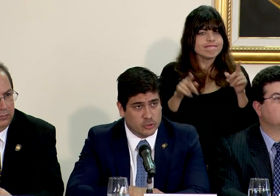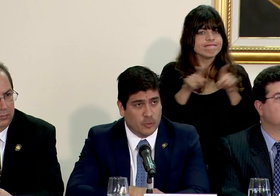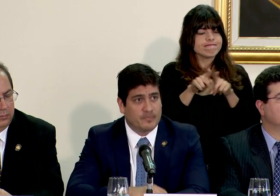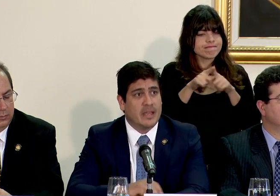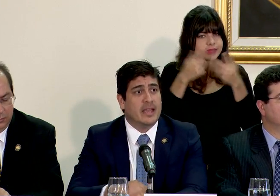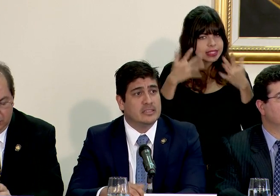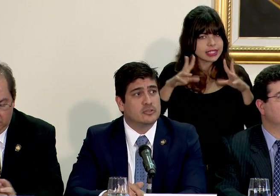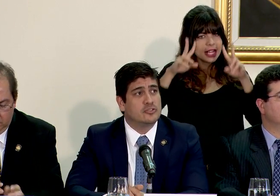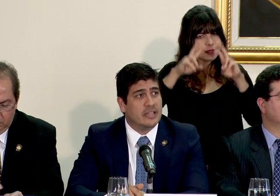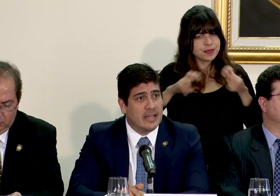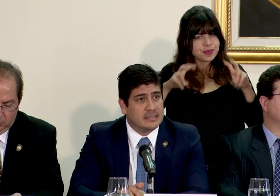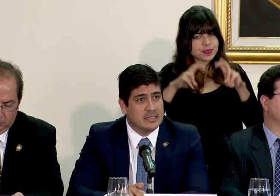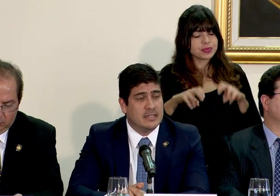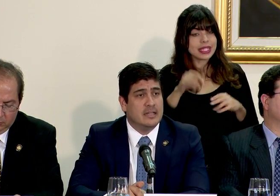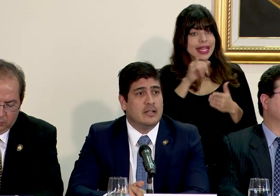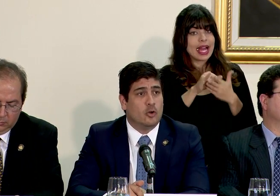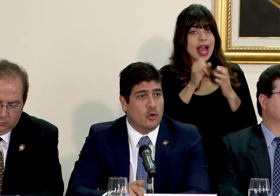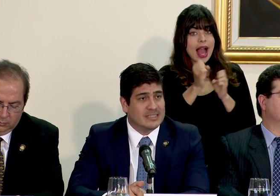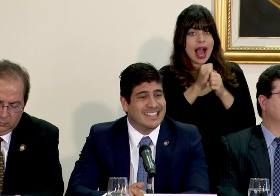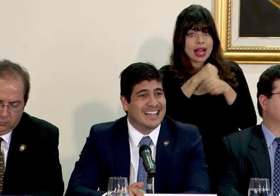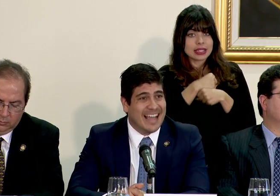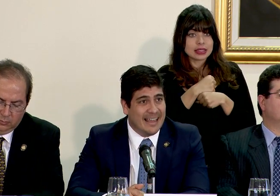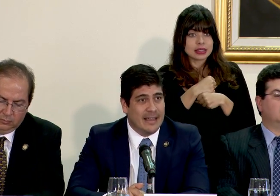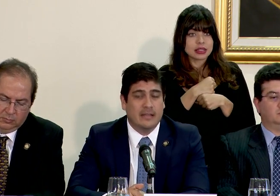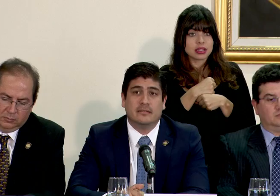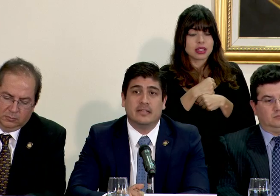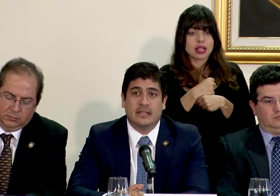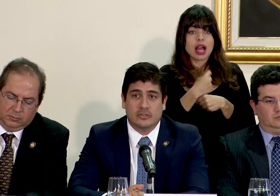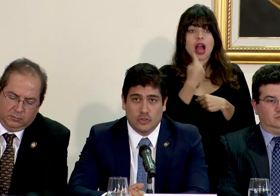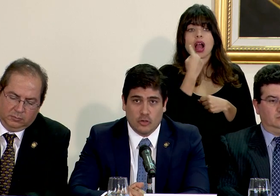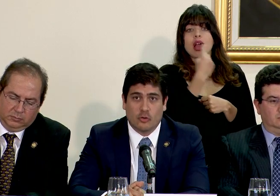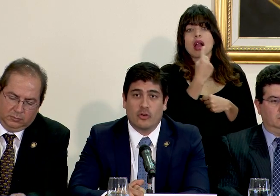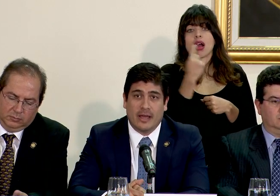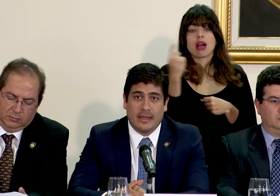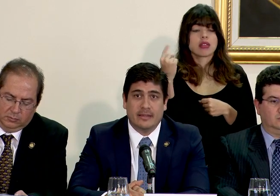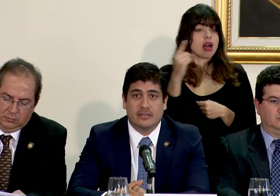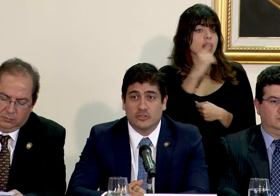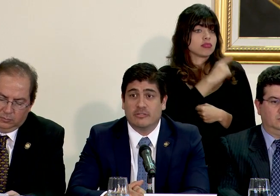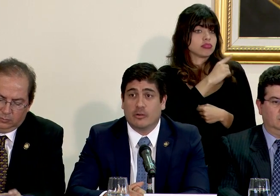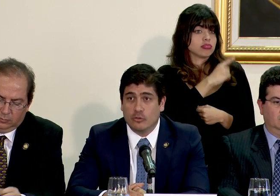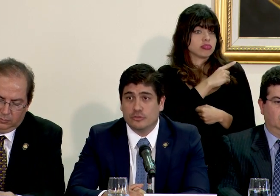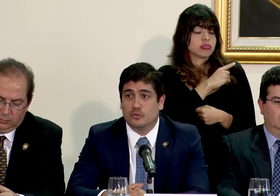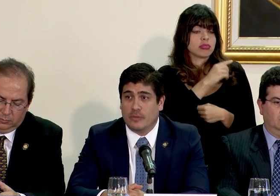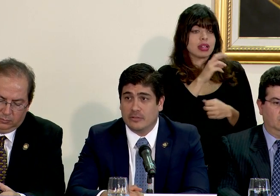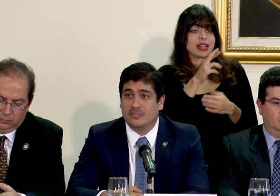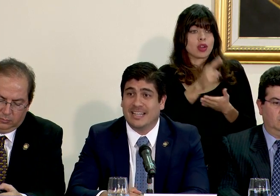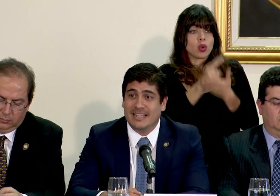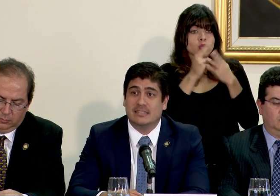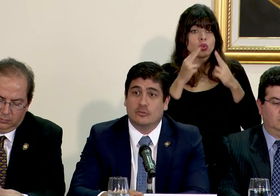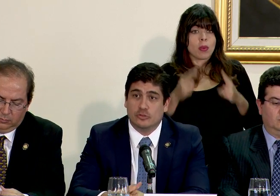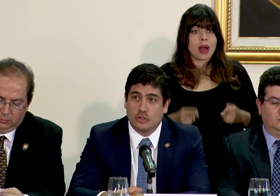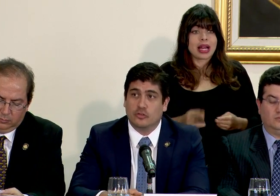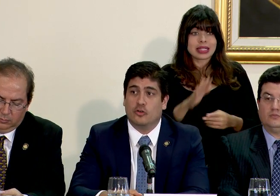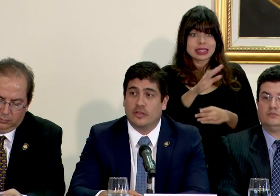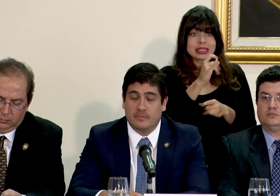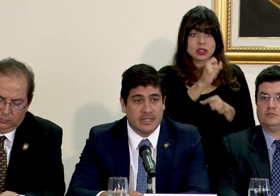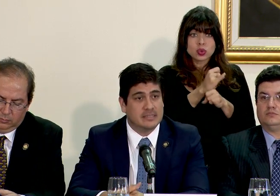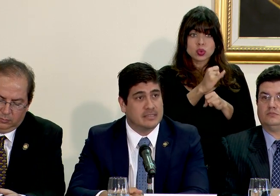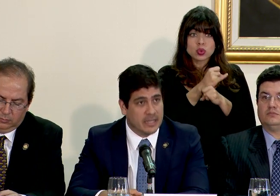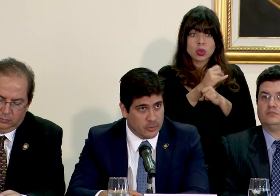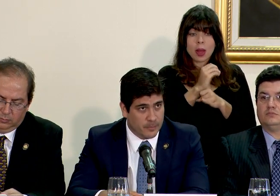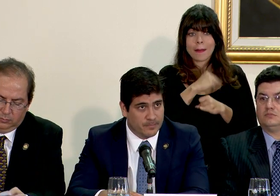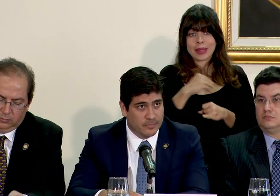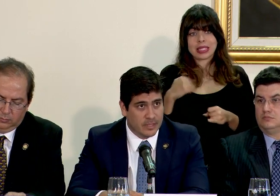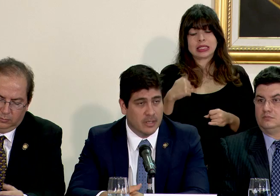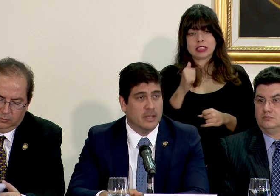analizó. Esto se hace o lo hace cada dirección o cada dirección de recursos humanos de la institución o del